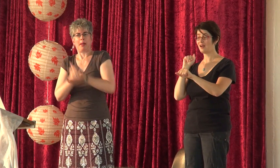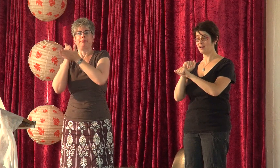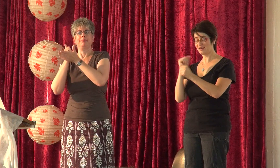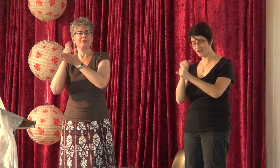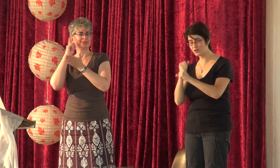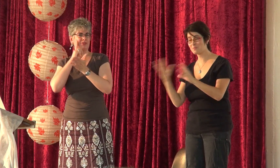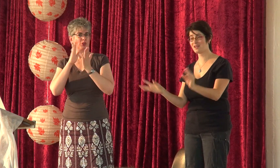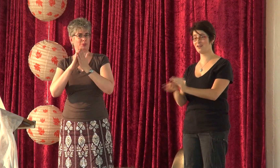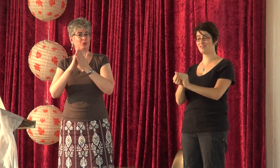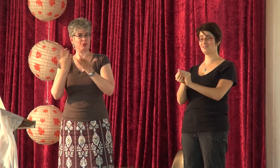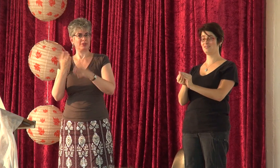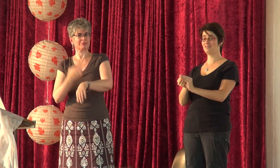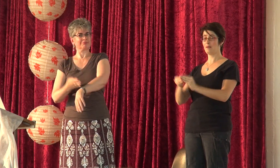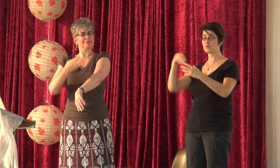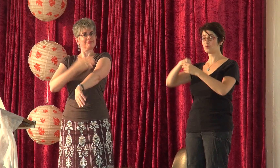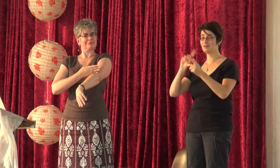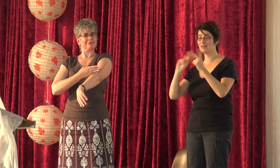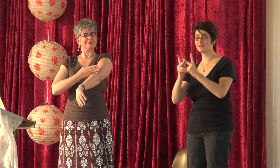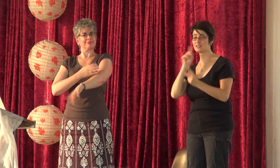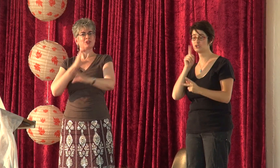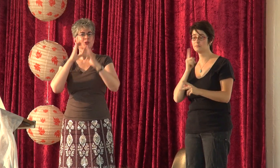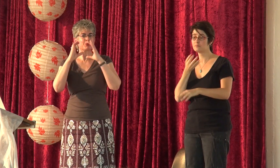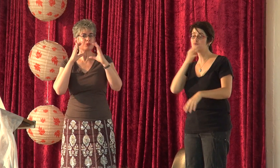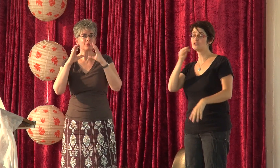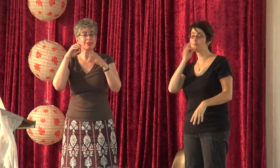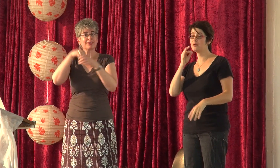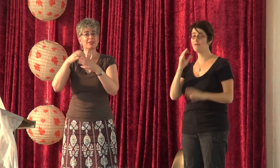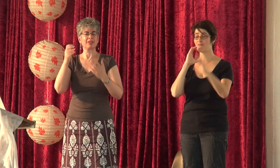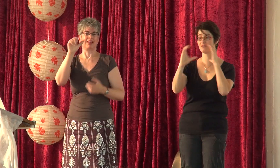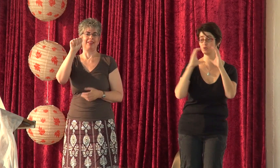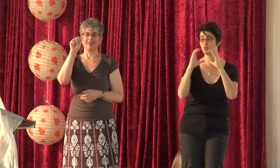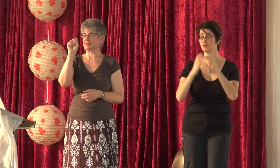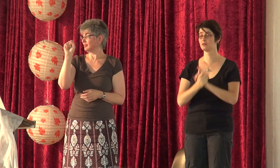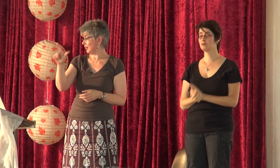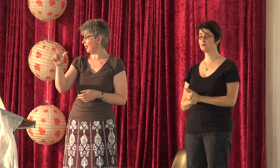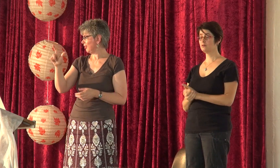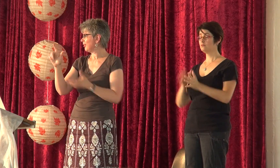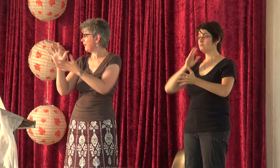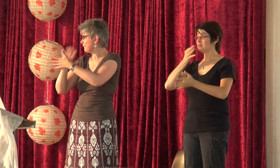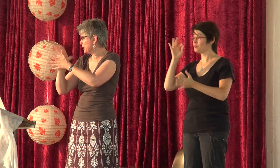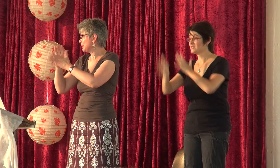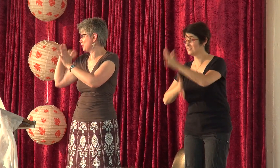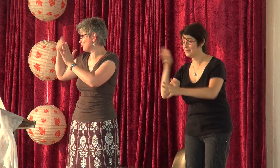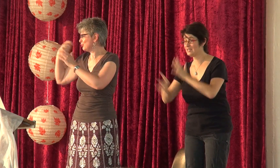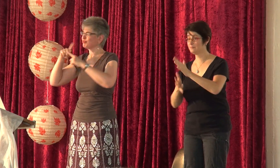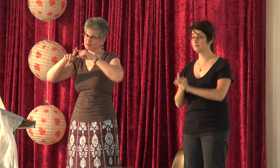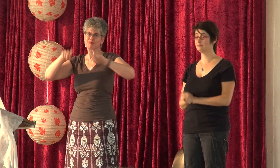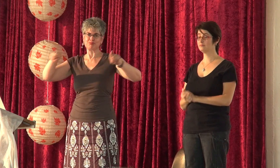אנחנו לומדים לעבוד ביחד בתור קהילת חרשים ולשטר את הדקשורת לשטר את צחד